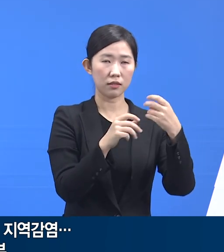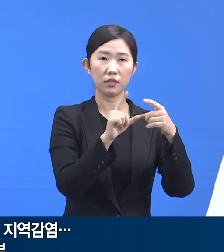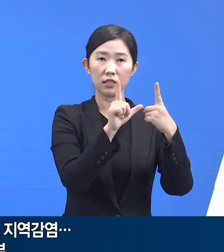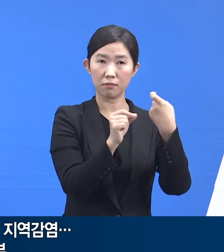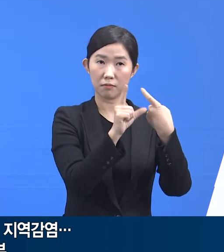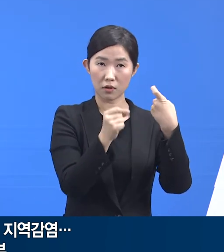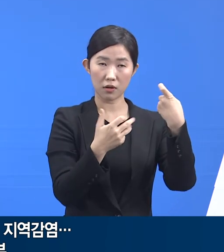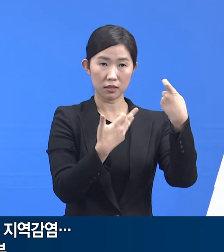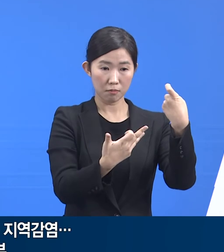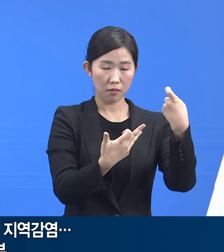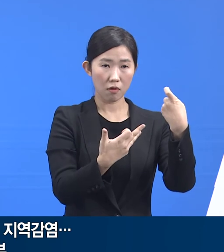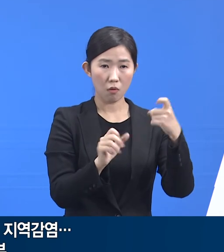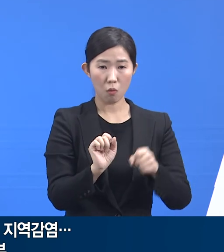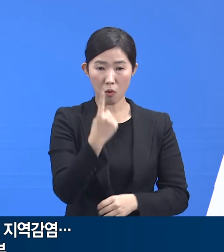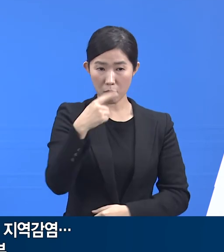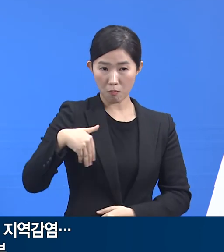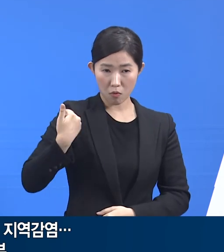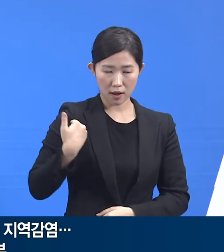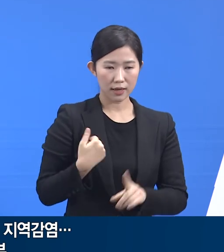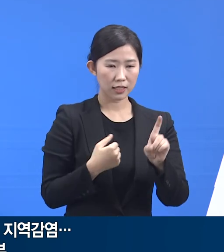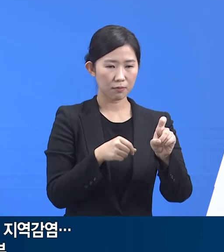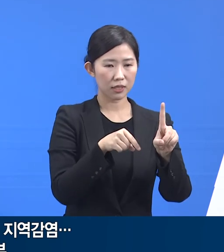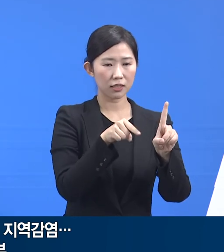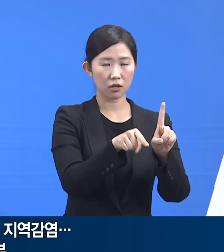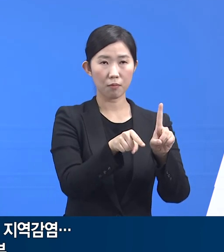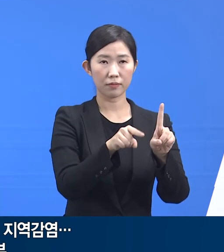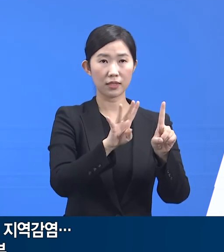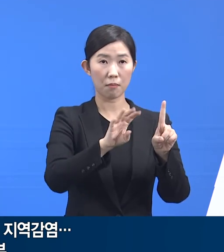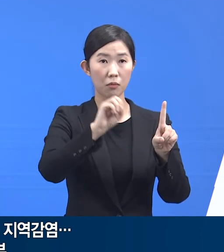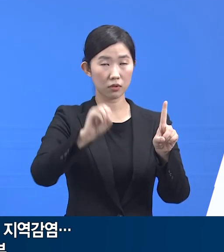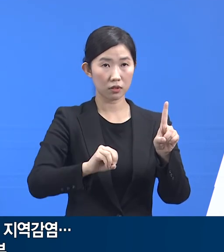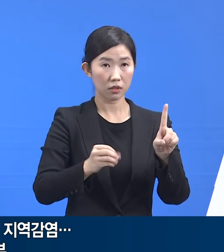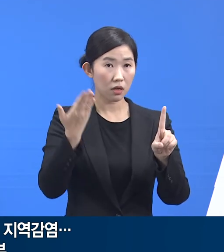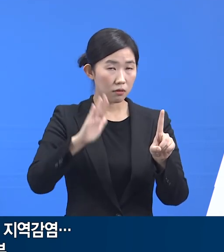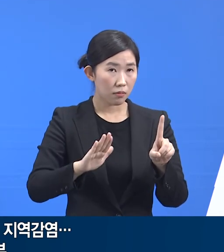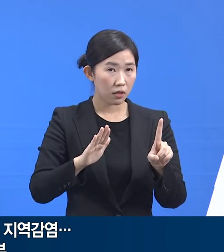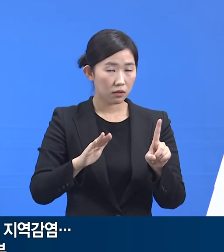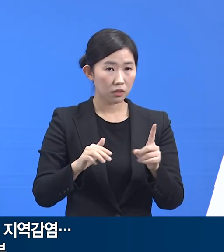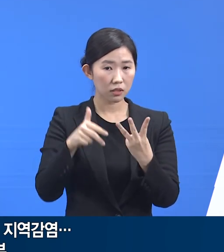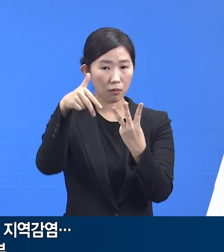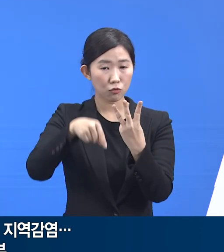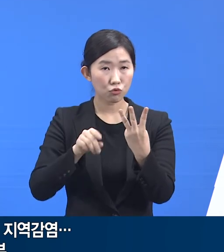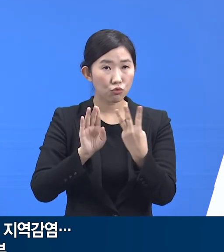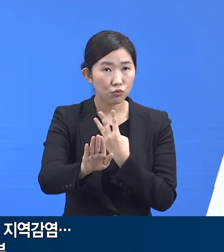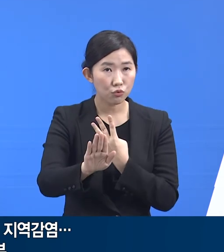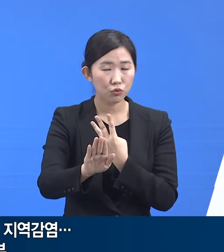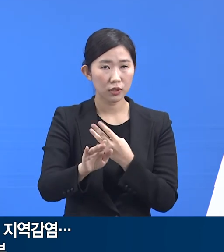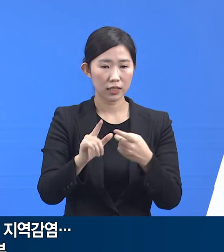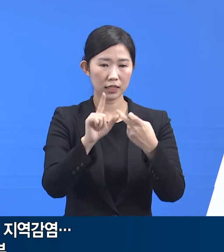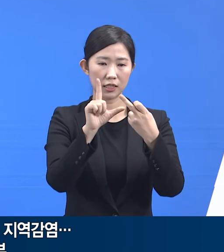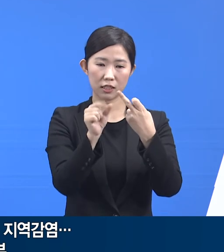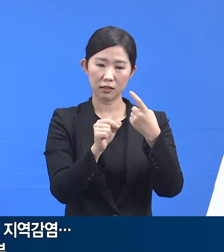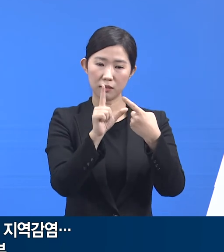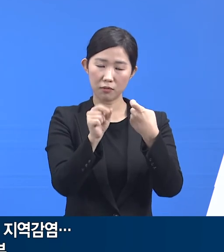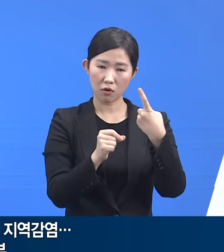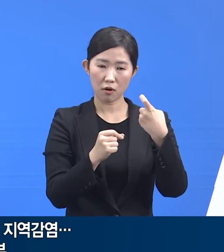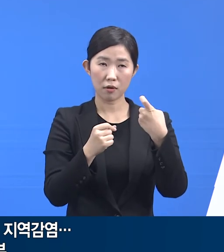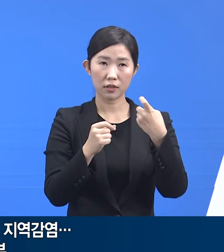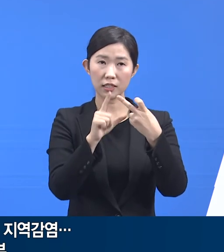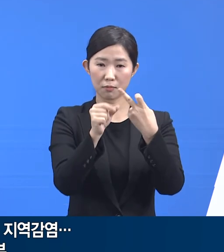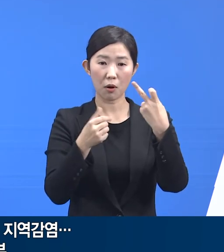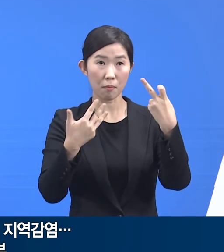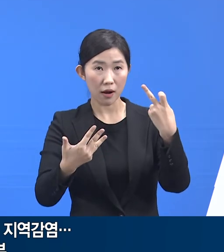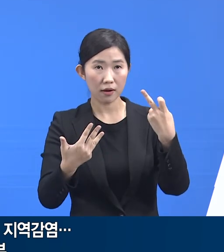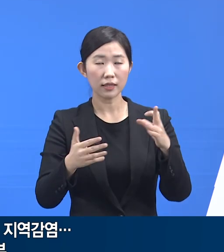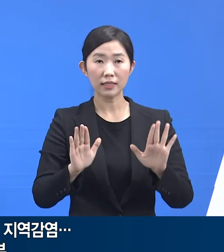불분명한 확진자 비율인 11.4%였지만 3주 뒤인 12월 8일에는 28.3